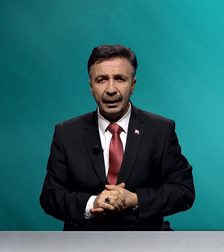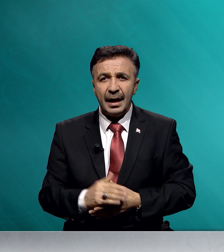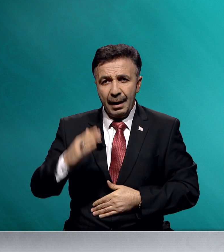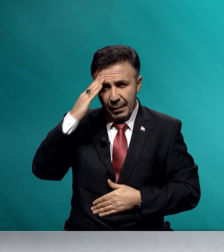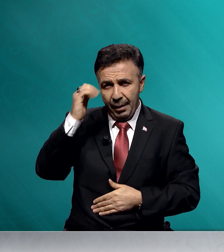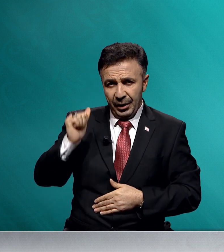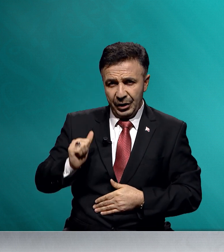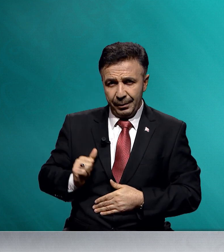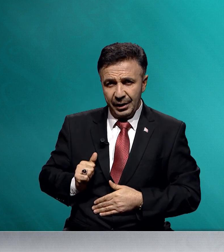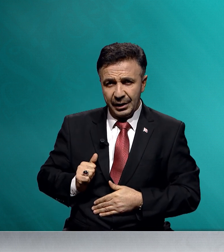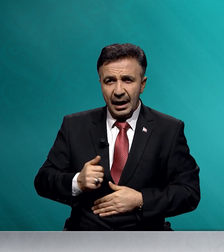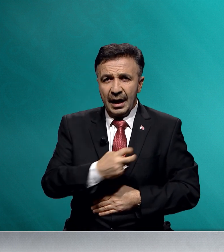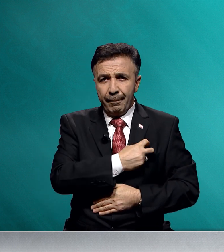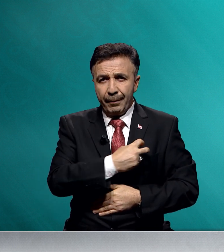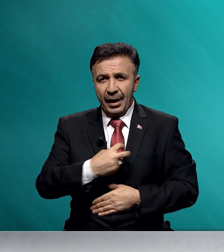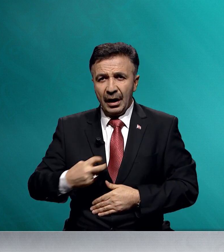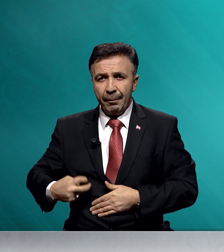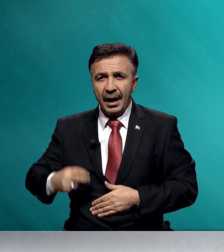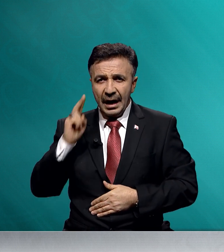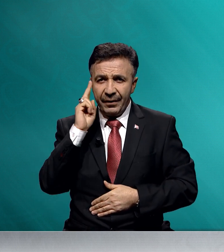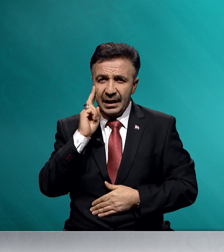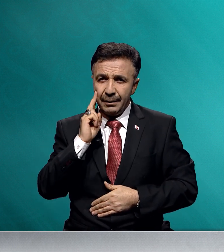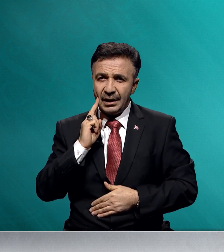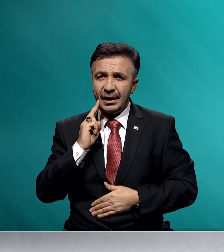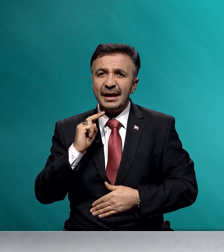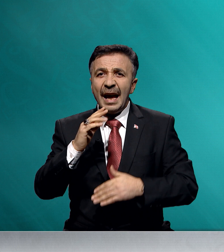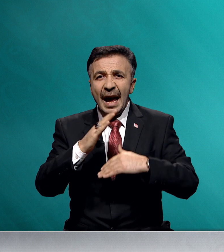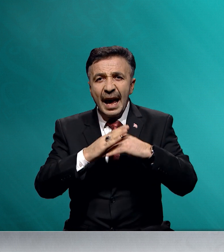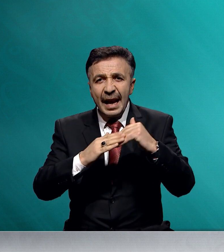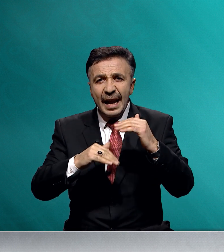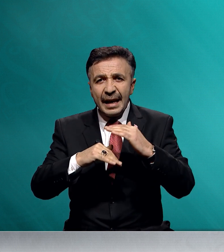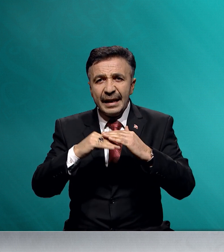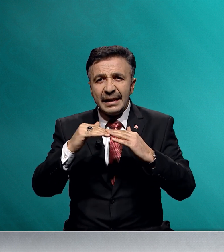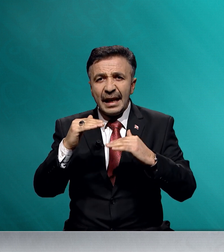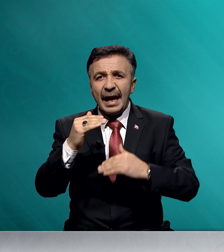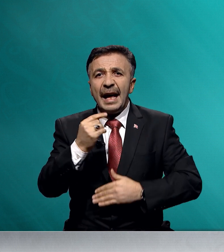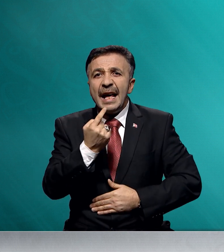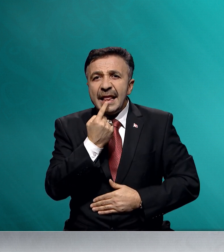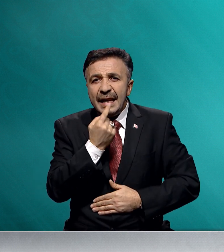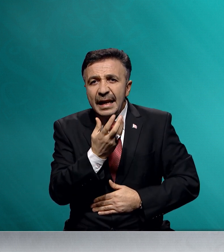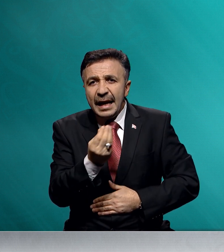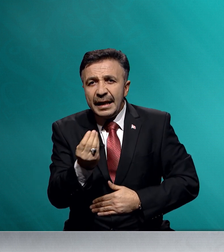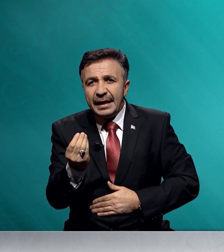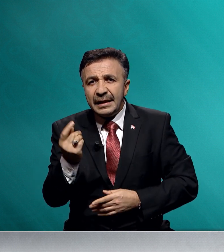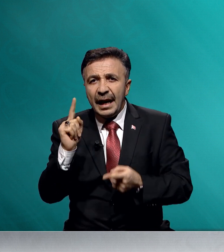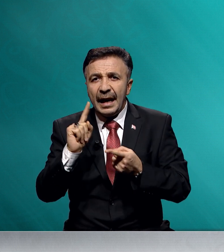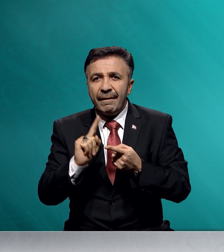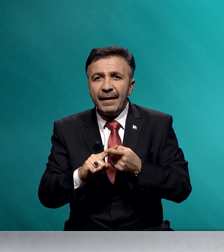Mehmetçiğimiz, peygamber efendimizin ellerinizle, dillerinizle ve